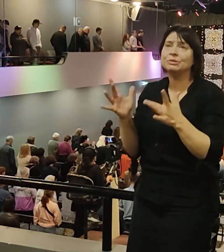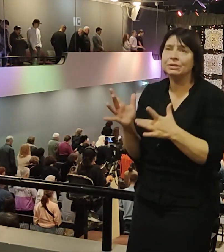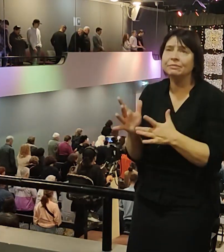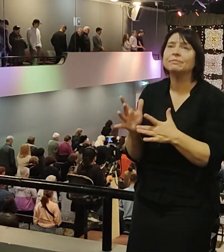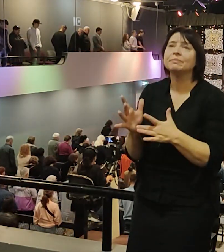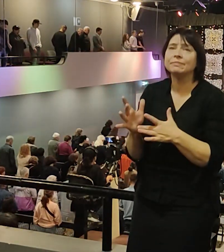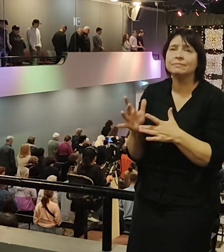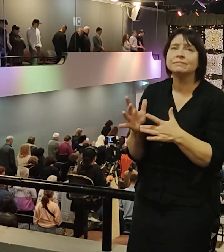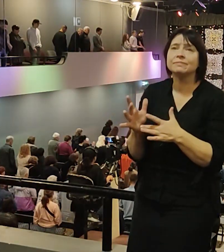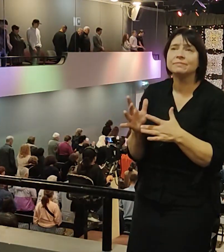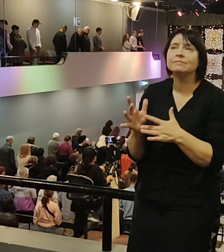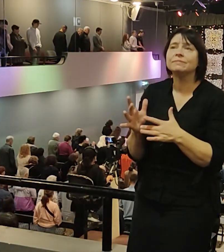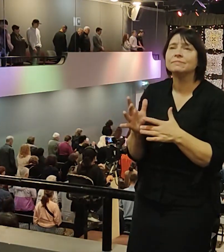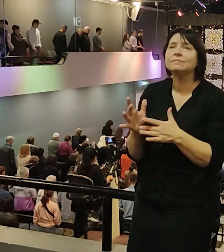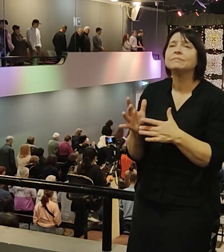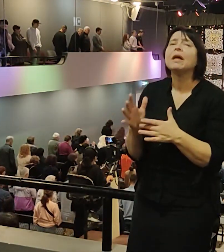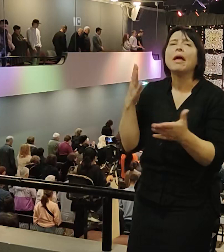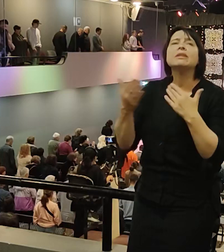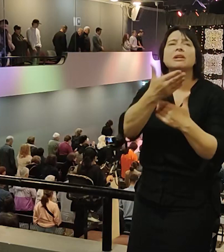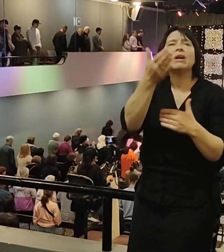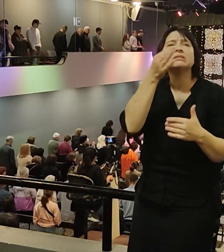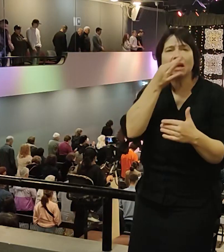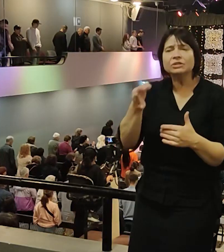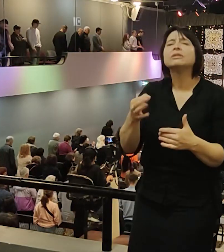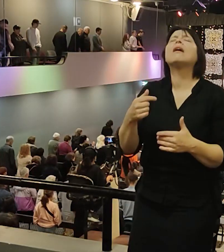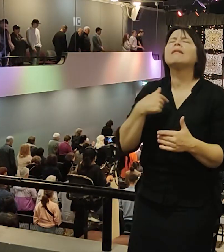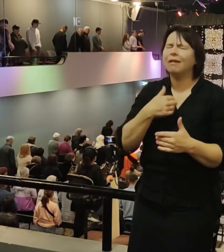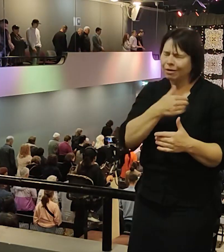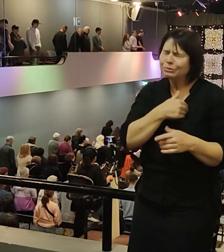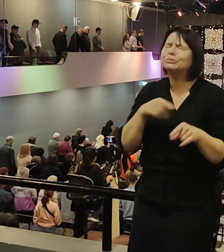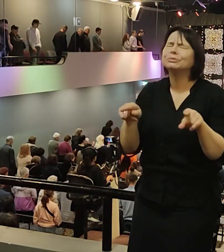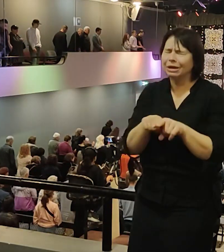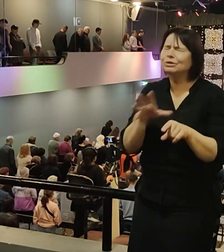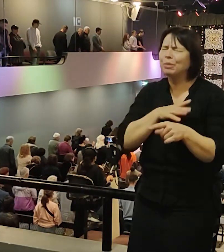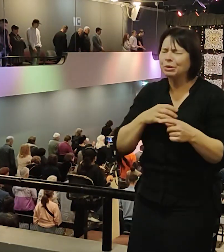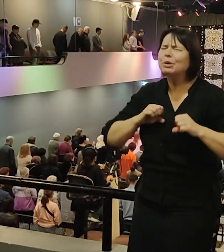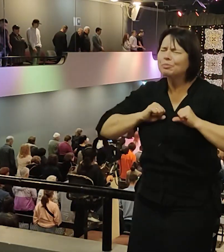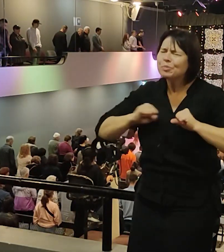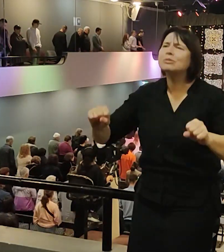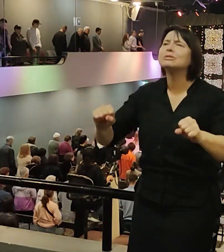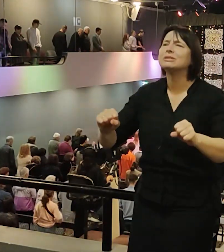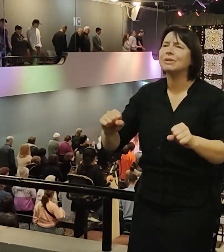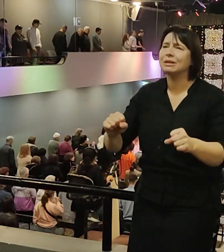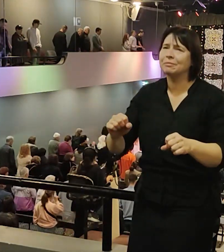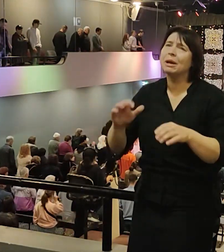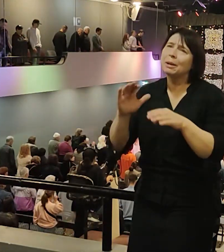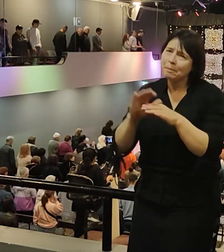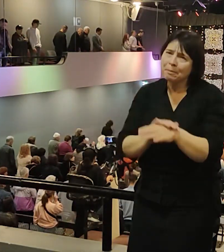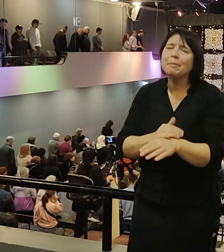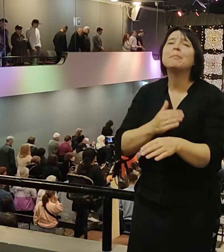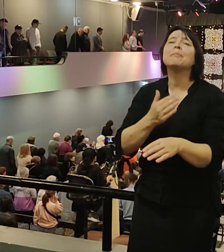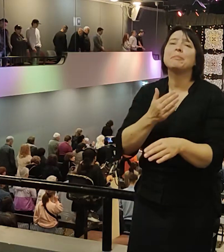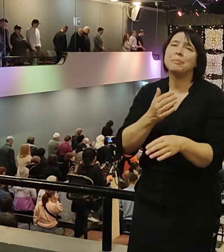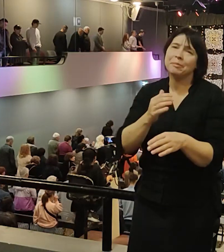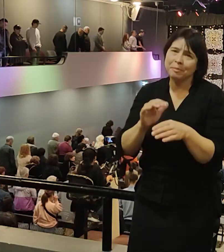сегодня здесь и скажешь, я хочу быть тоже мужественным, милосердным или, как Иосиф